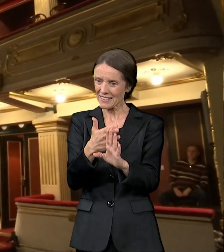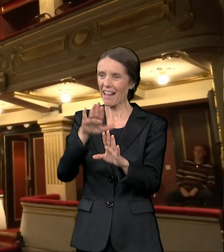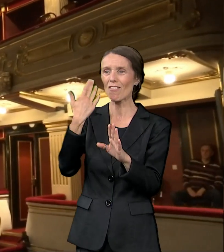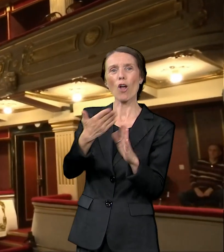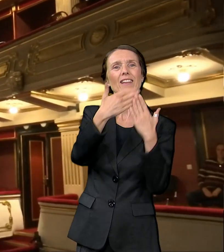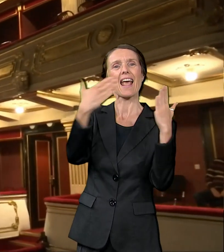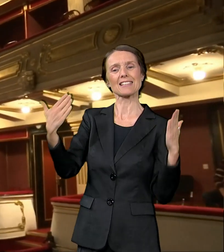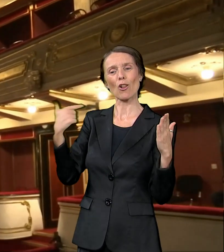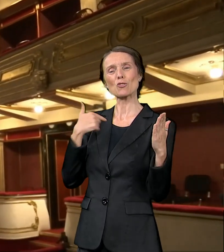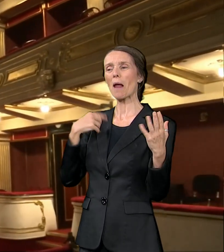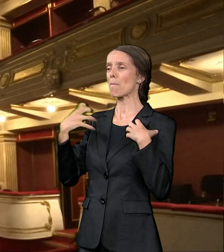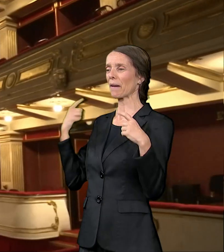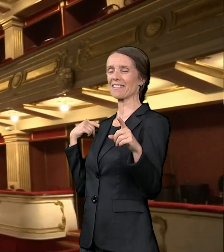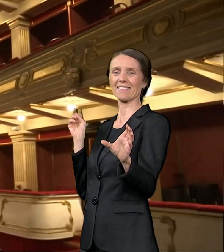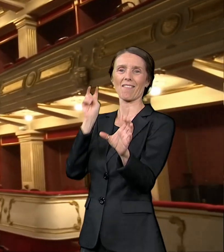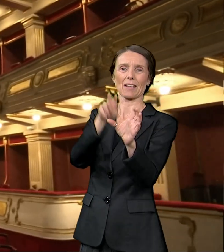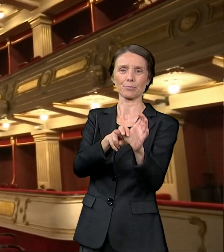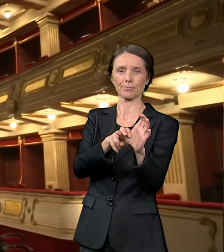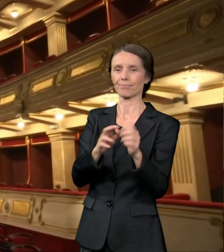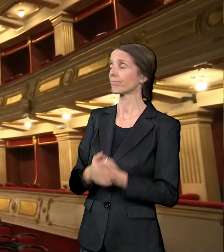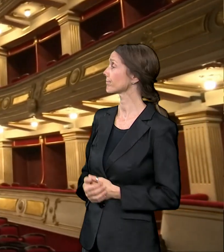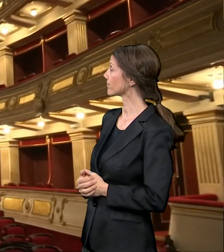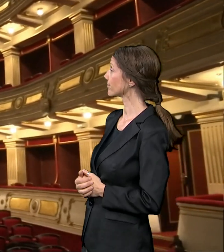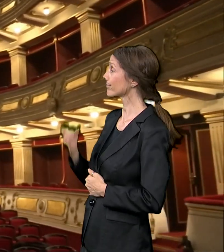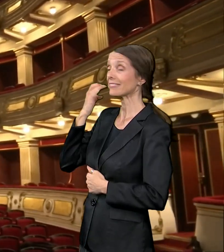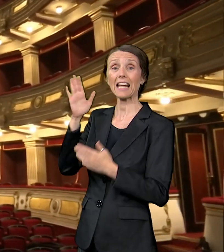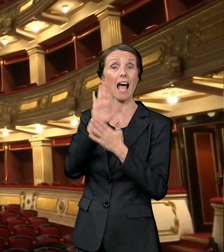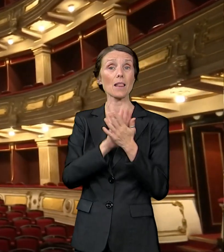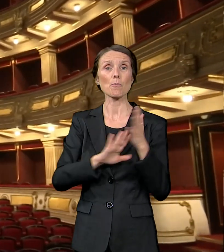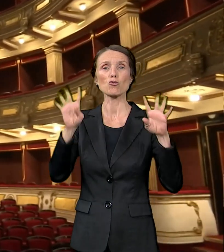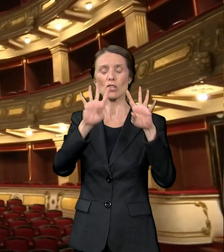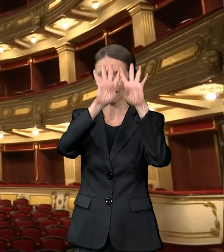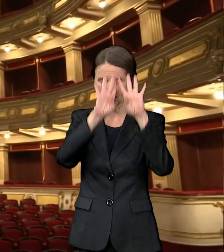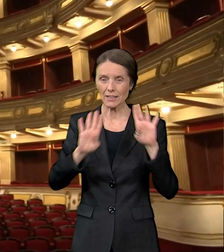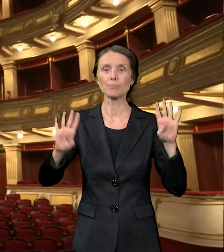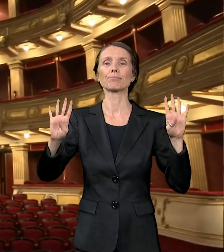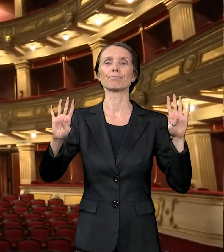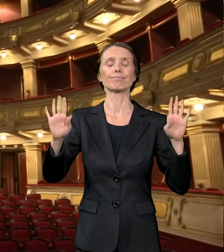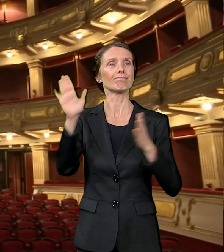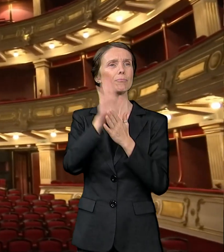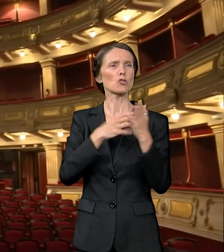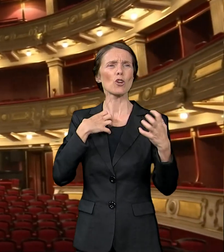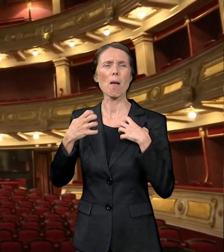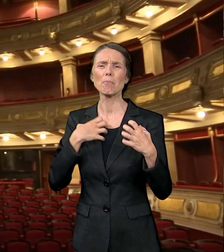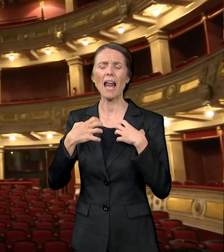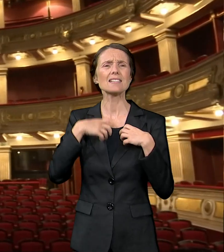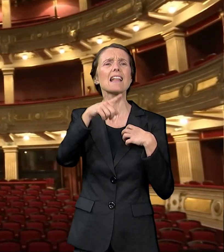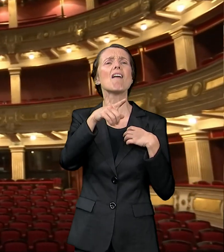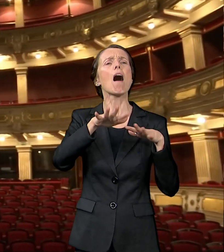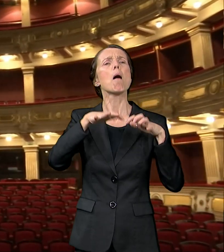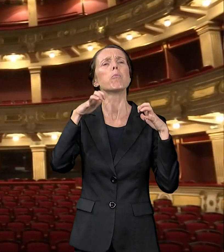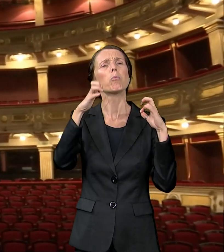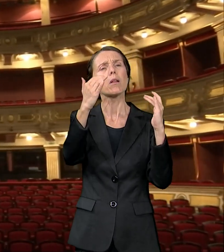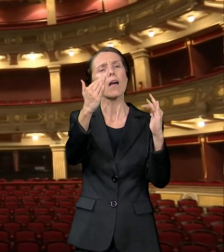Kada se podignu zavese, događaj počinje. Publika je izmeštena iz vremena, oplemenjena muzikom, koloritom,